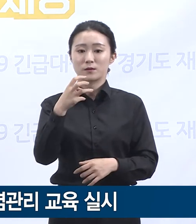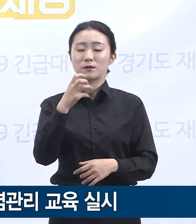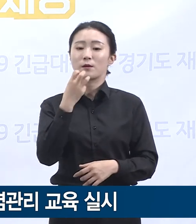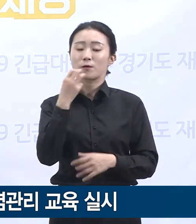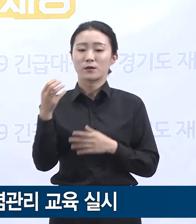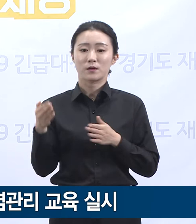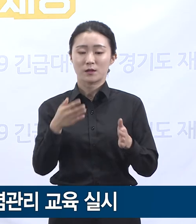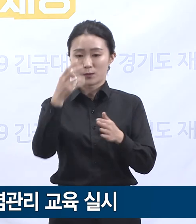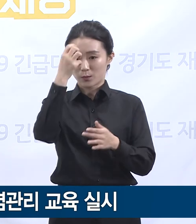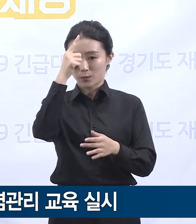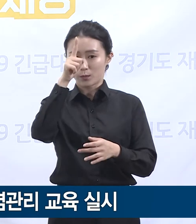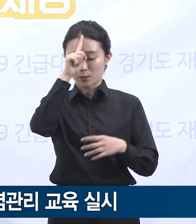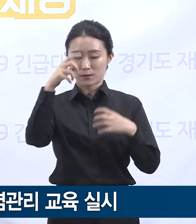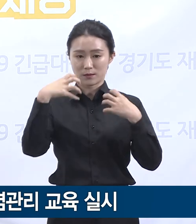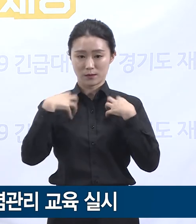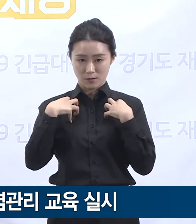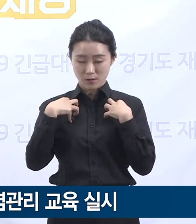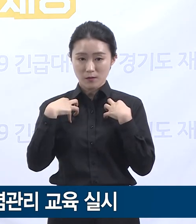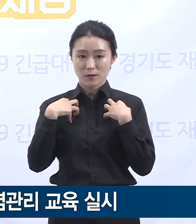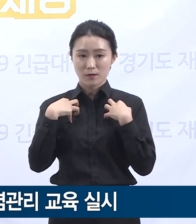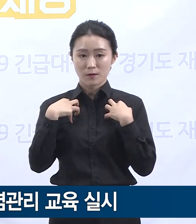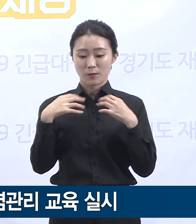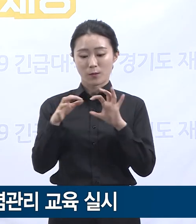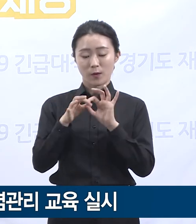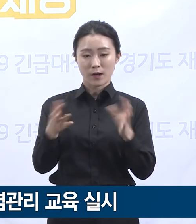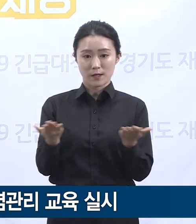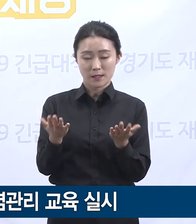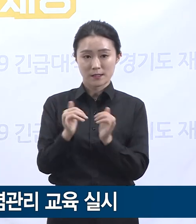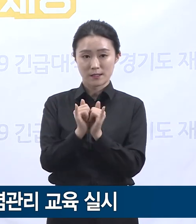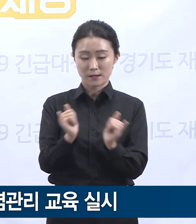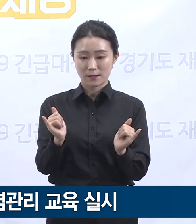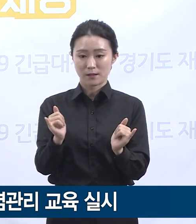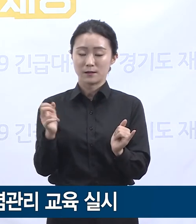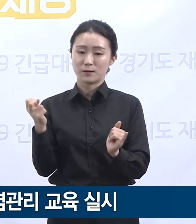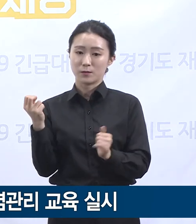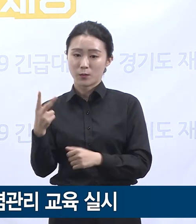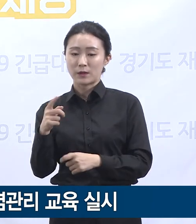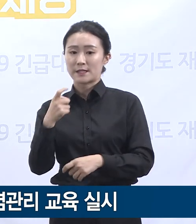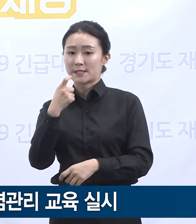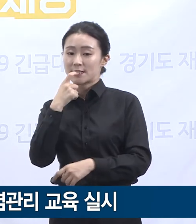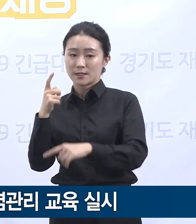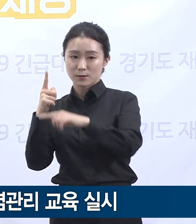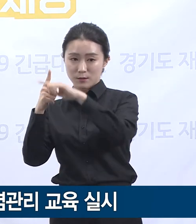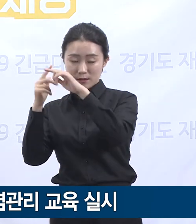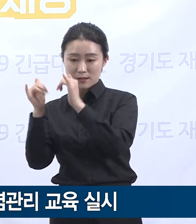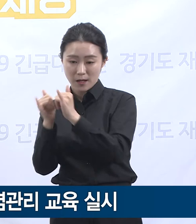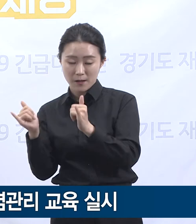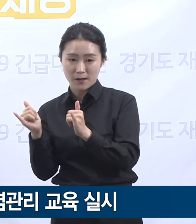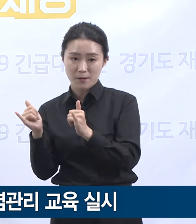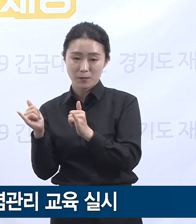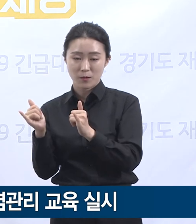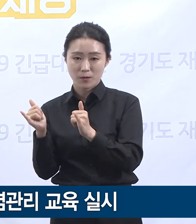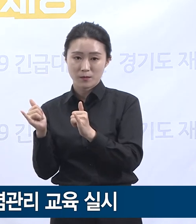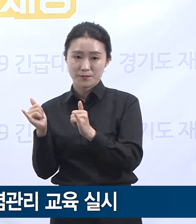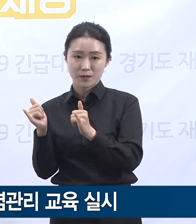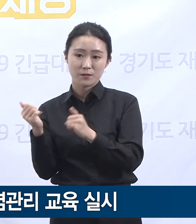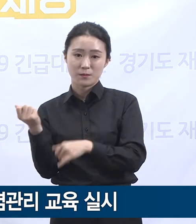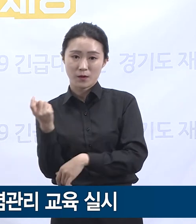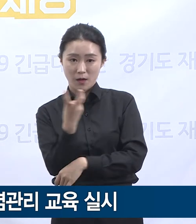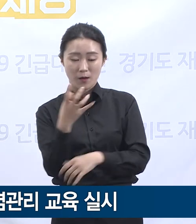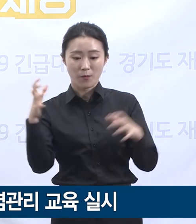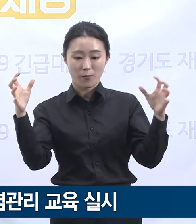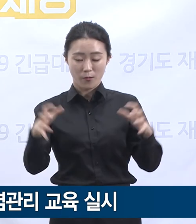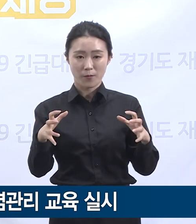국군수도병원의 의료진 등이 강사로 나서 의료기간 내 코로나19 확진자 발생 시에 역학조사 사례를 공유하고